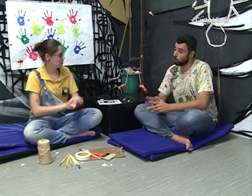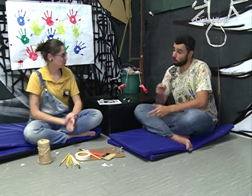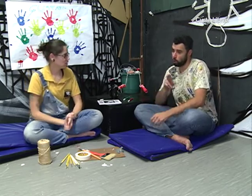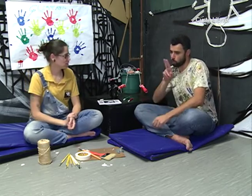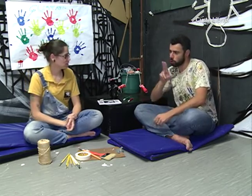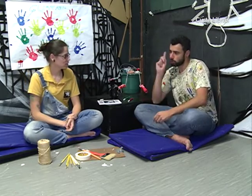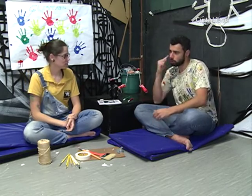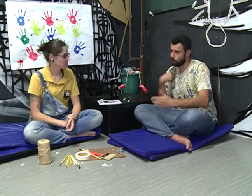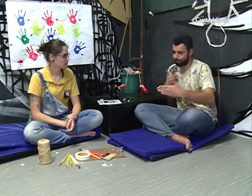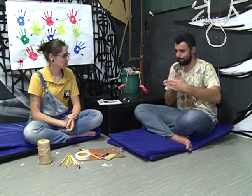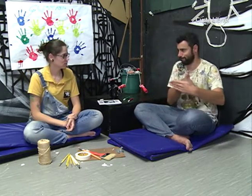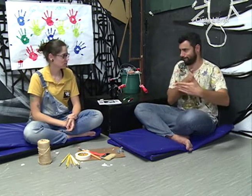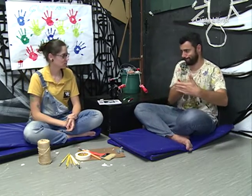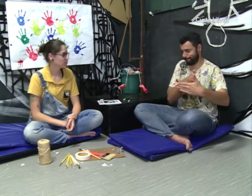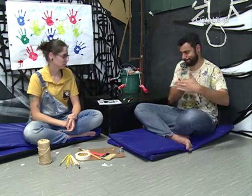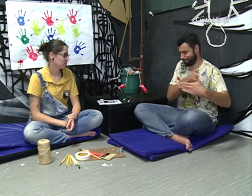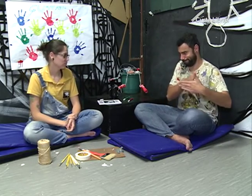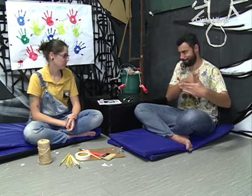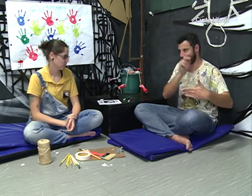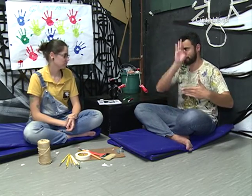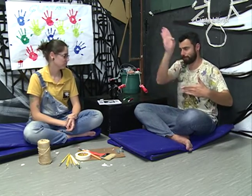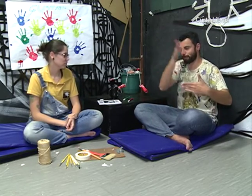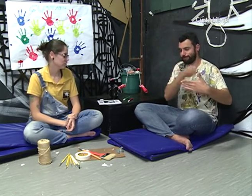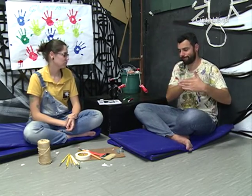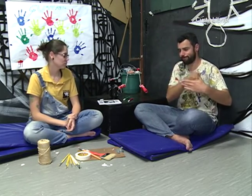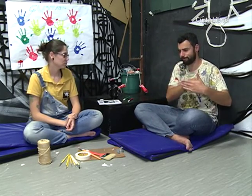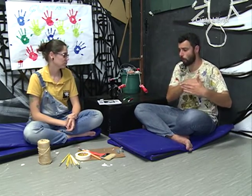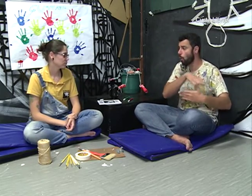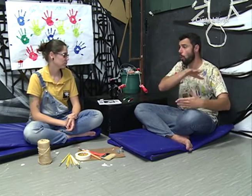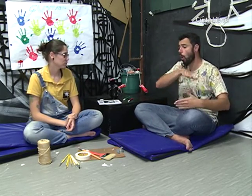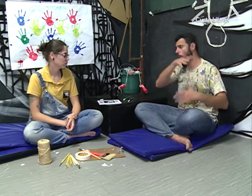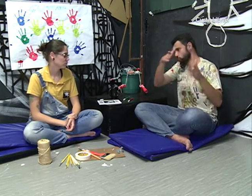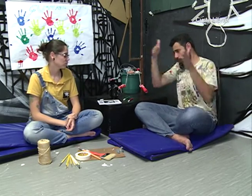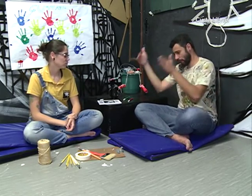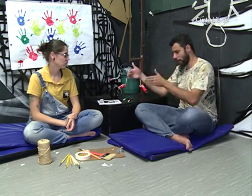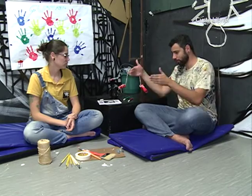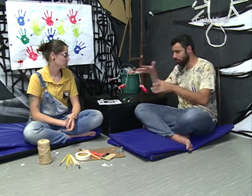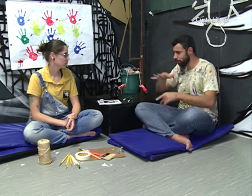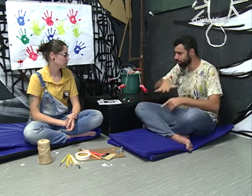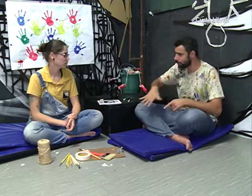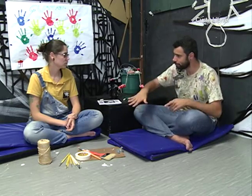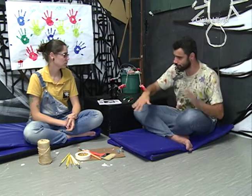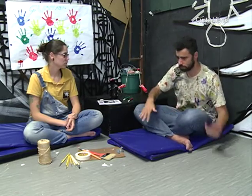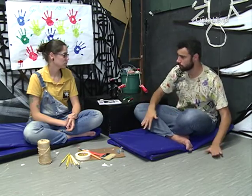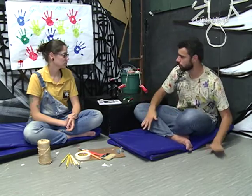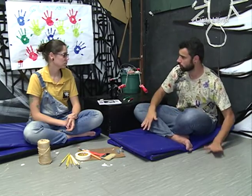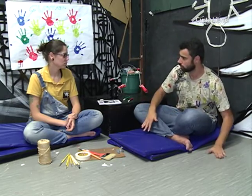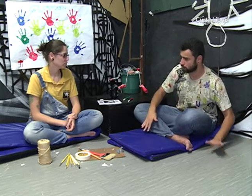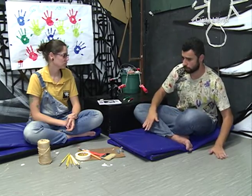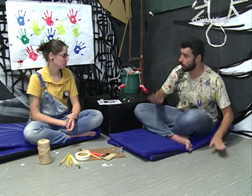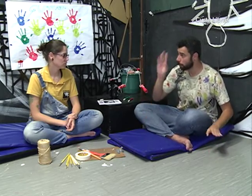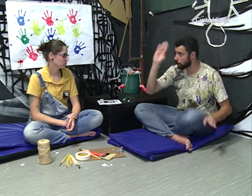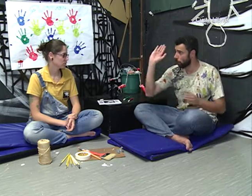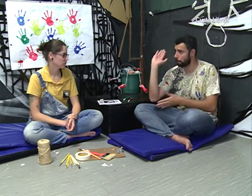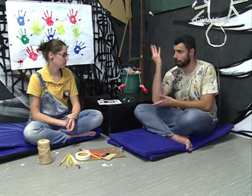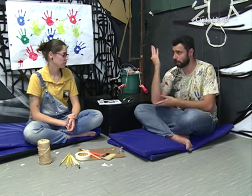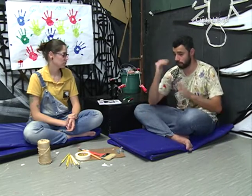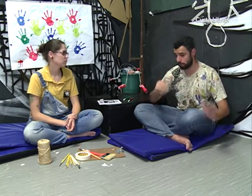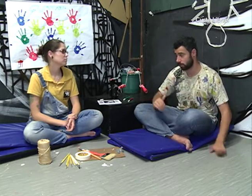Para o surdo, deve ser diferente. O palco deve ser de madeira, pois me auxilia com a vibração.